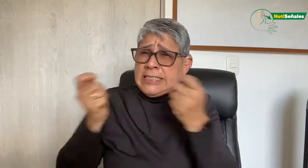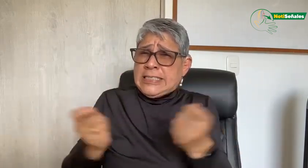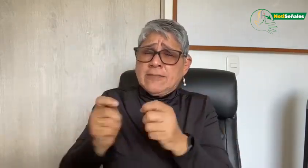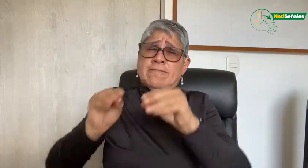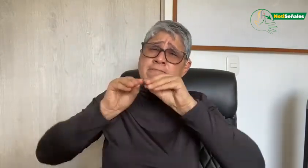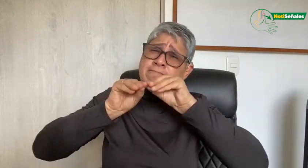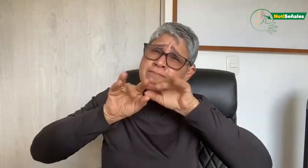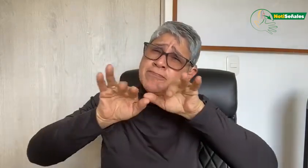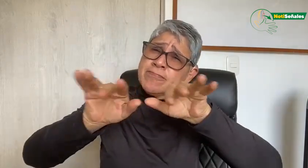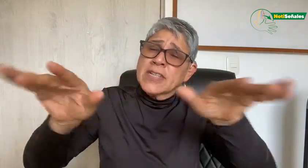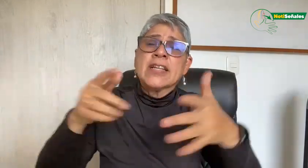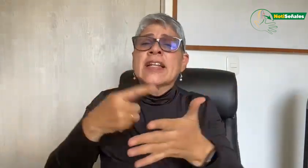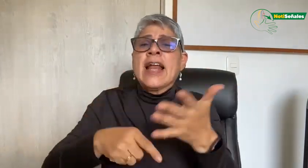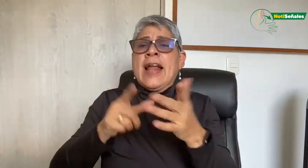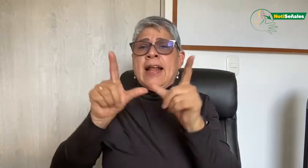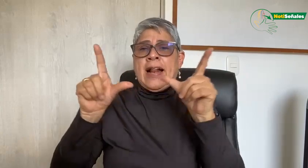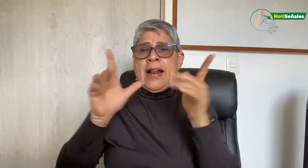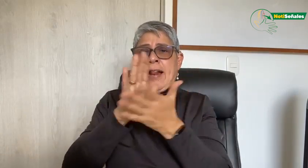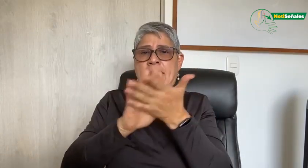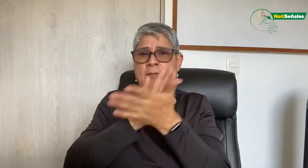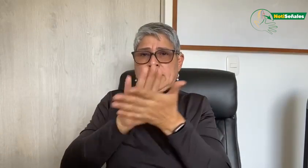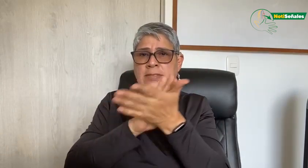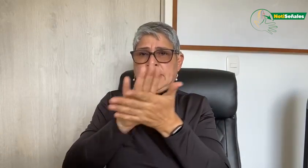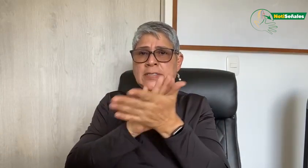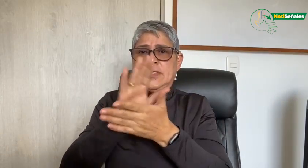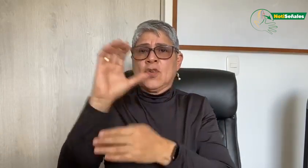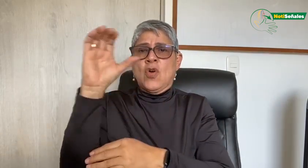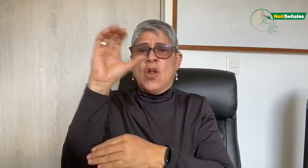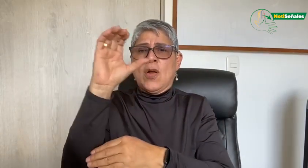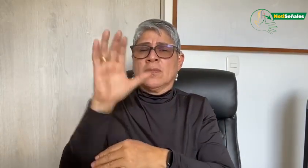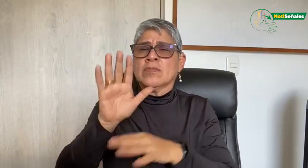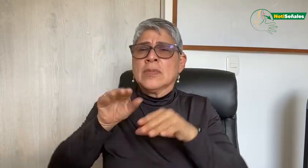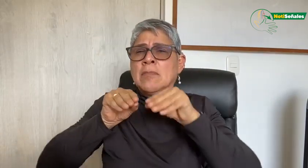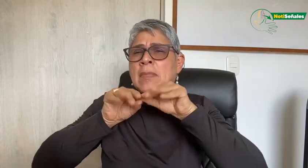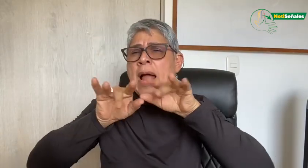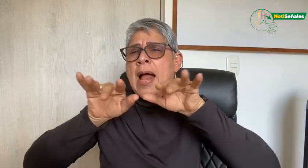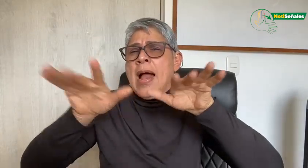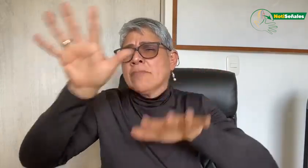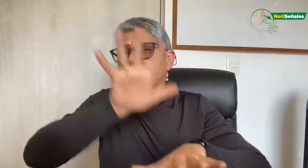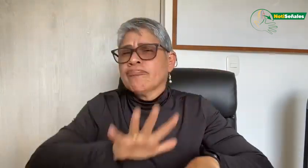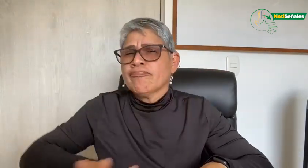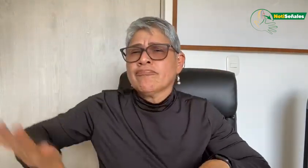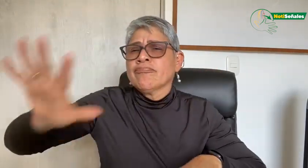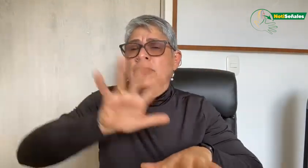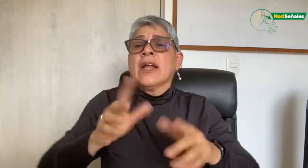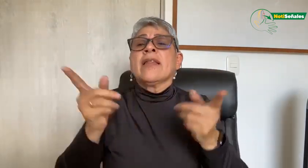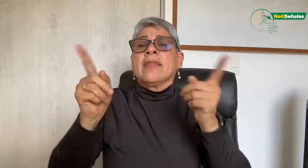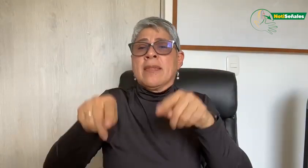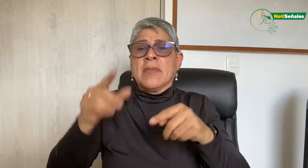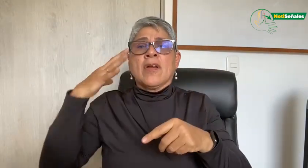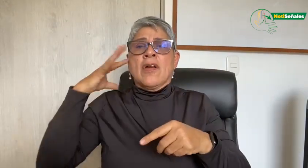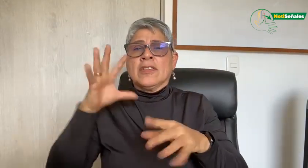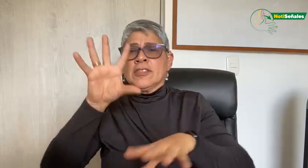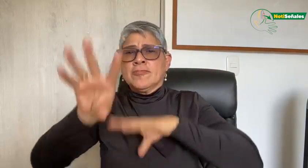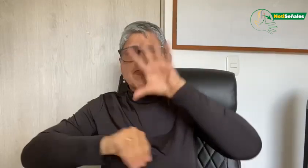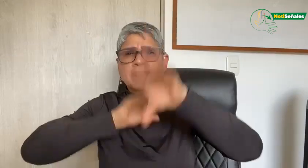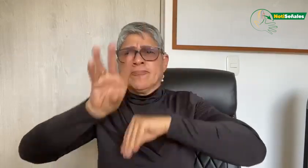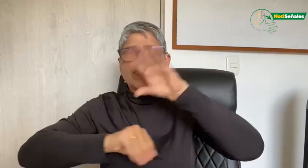a favor de la promoción y divulgación de la lengua de señas colombiana a nivel nacional, así